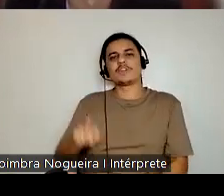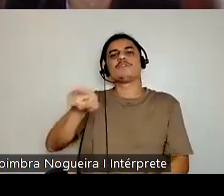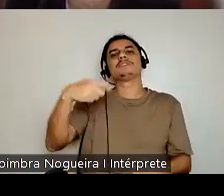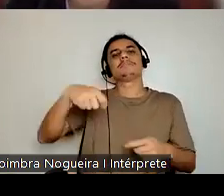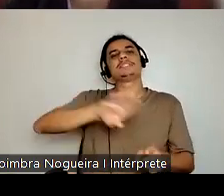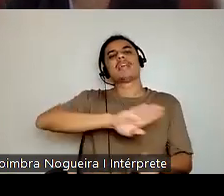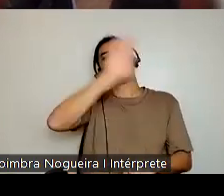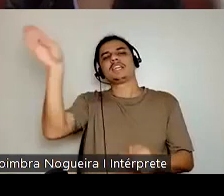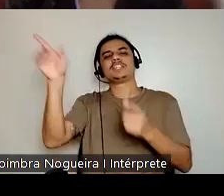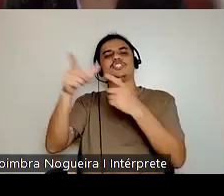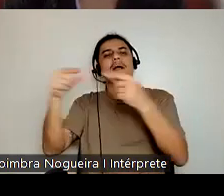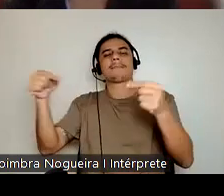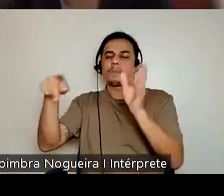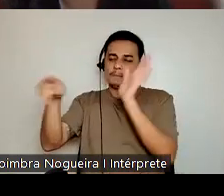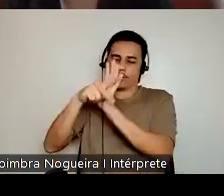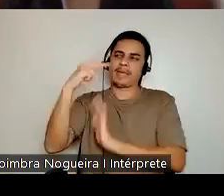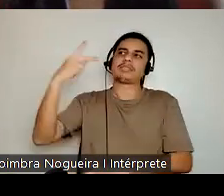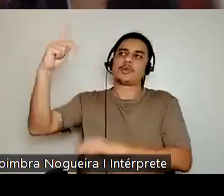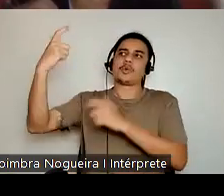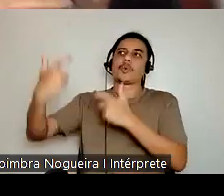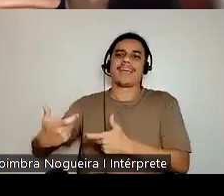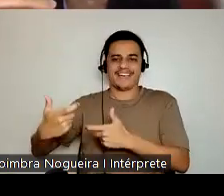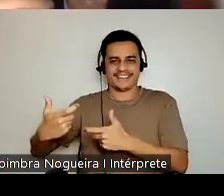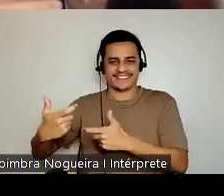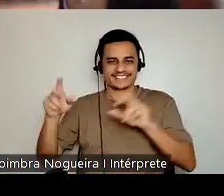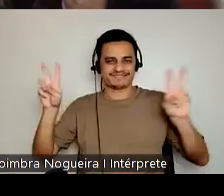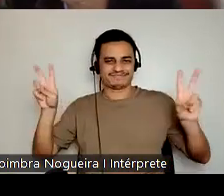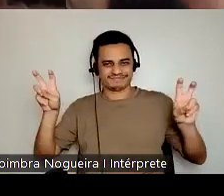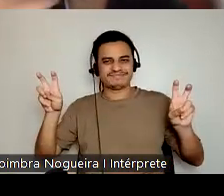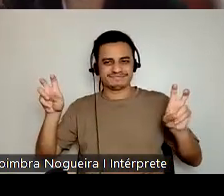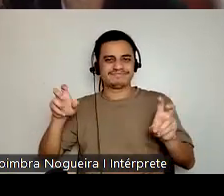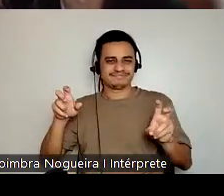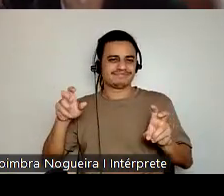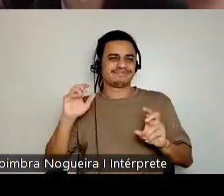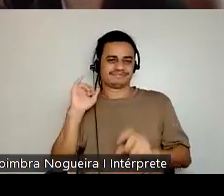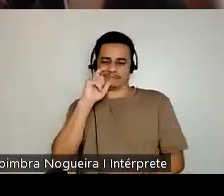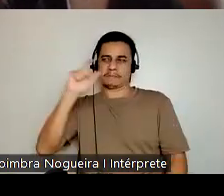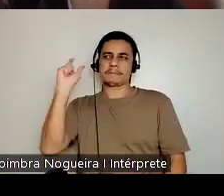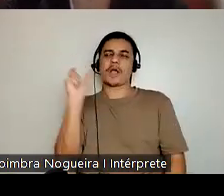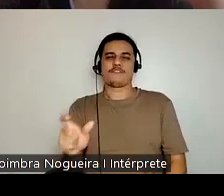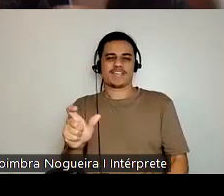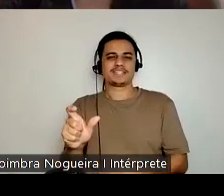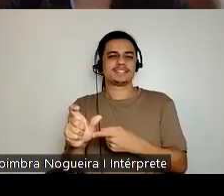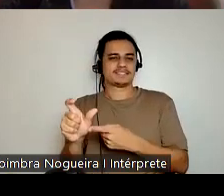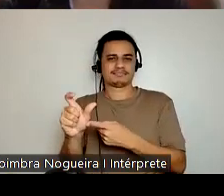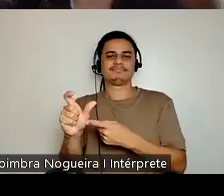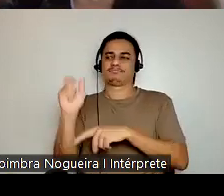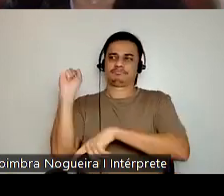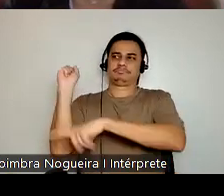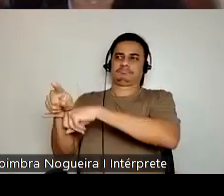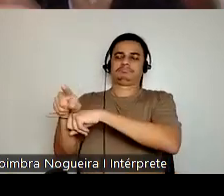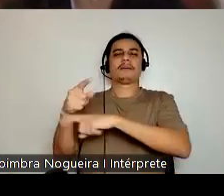lugar. Então, essa é uma expressão já desse eternos estrangeiros como uma ofensa. Num momento ali de